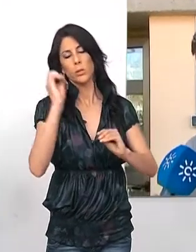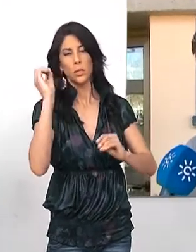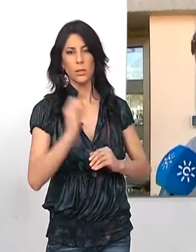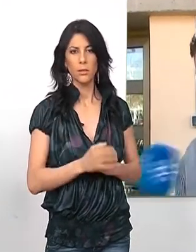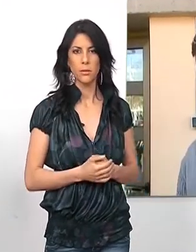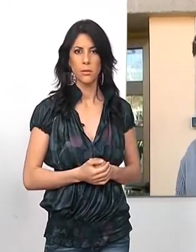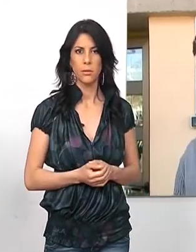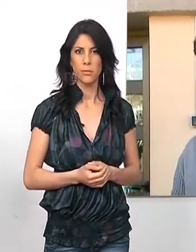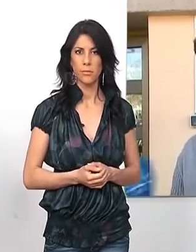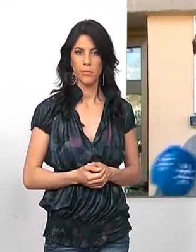centro.